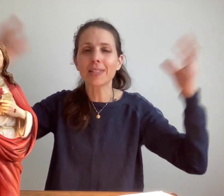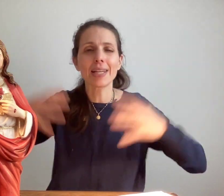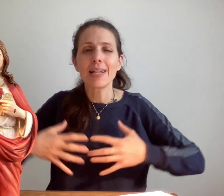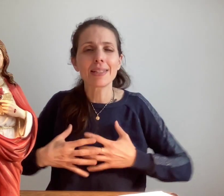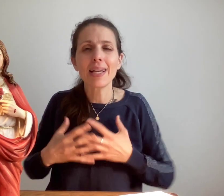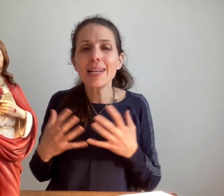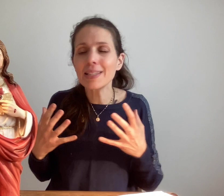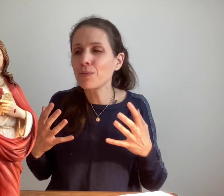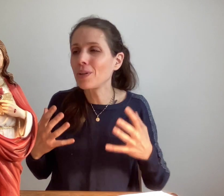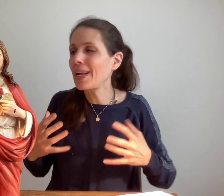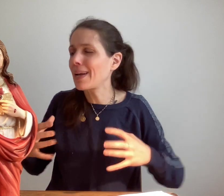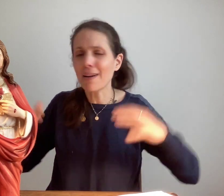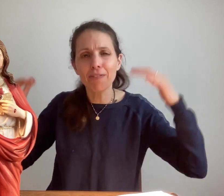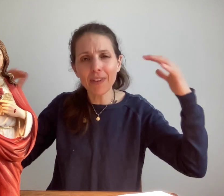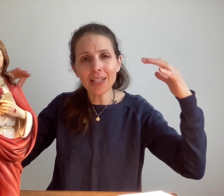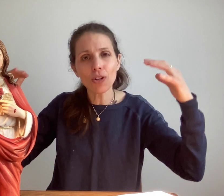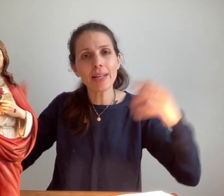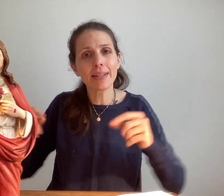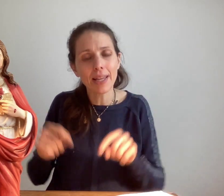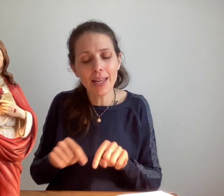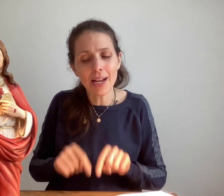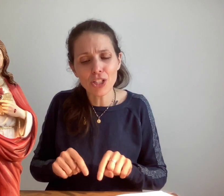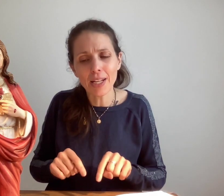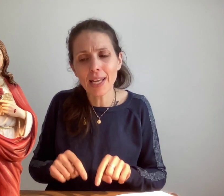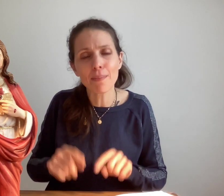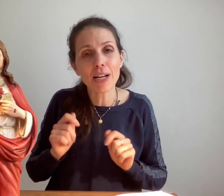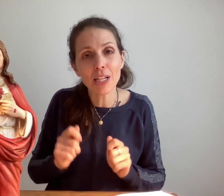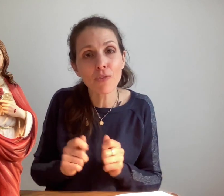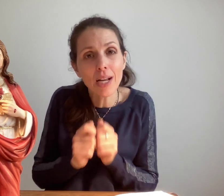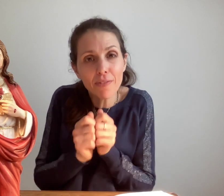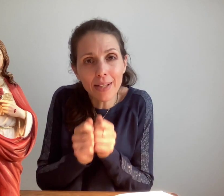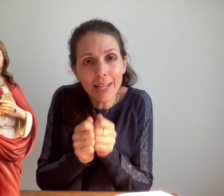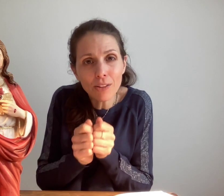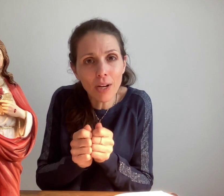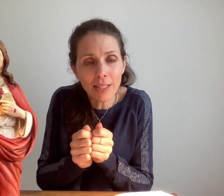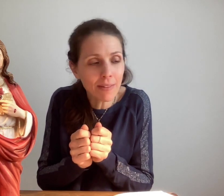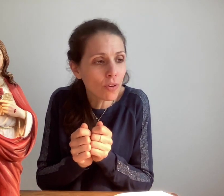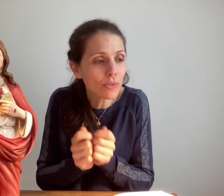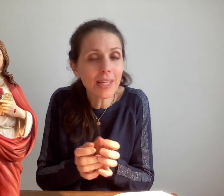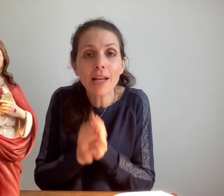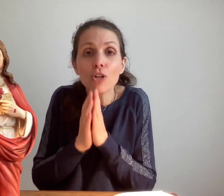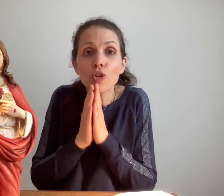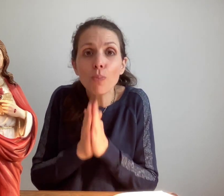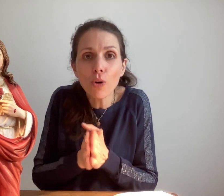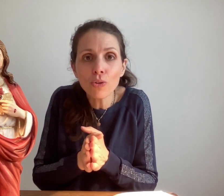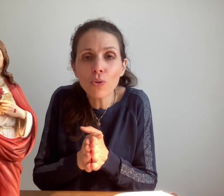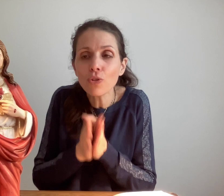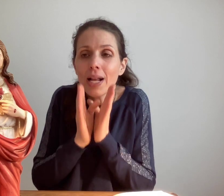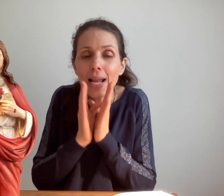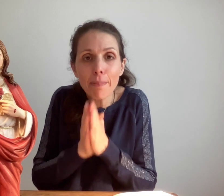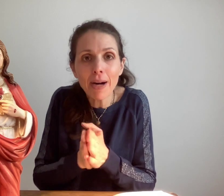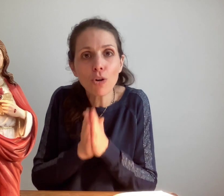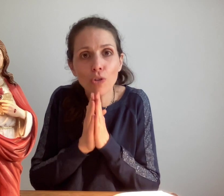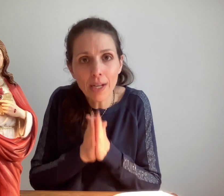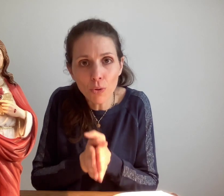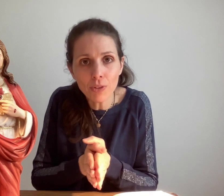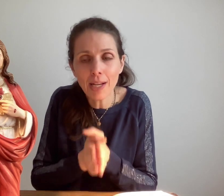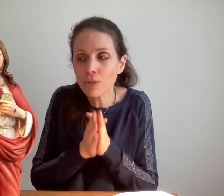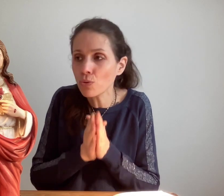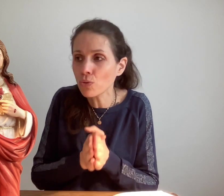'est exceptionnel un vrai soleil est créé à chaque âme à chaque fois qu'elle fait un acte dans la divine volonté je prononce la parole de la consécration sur